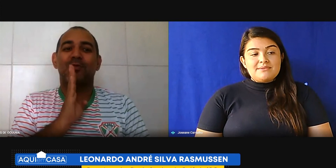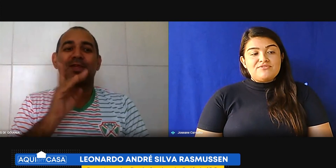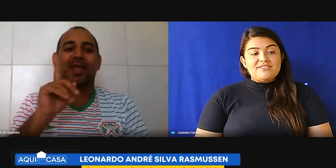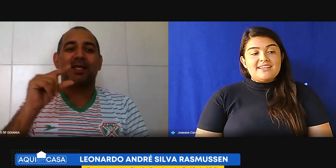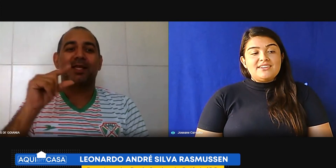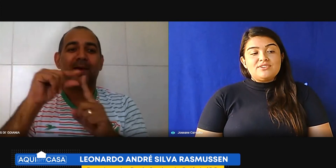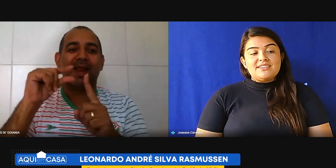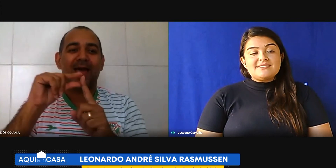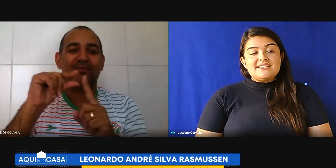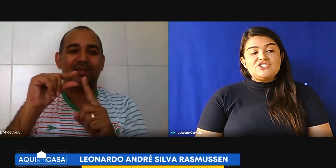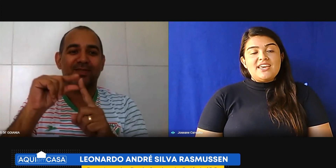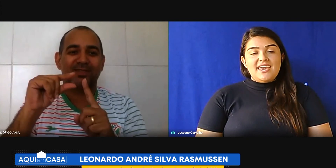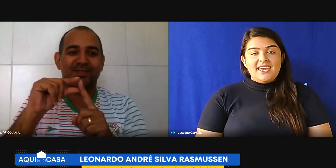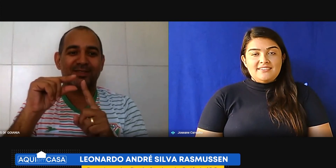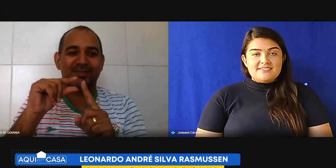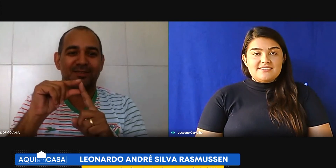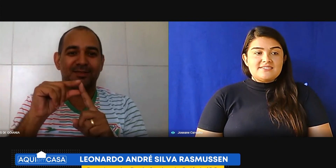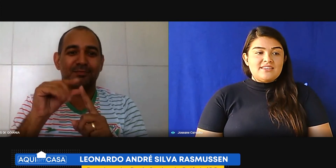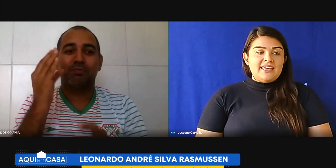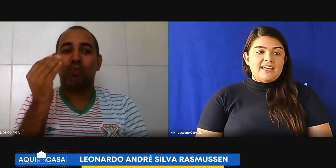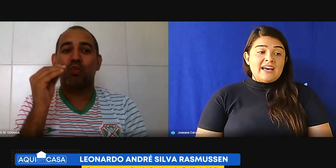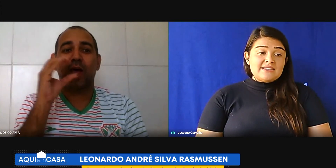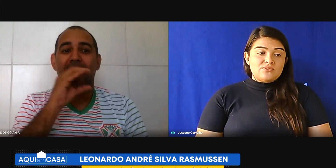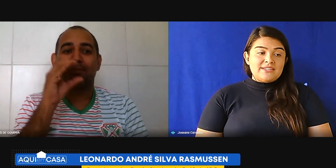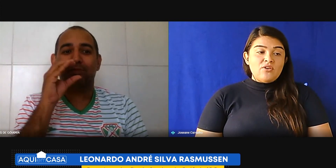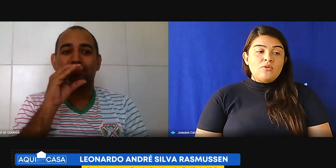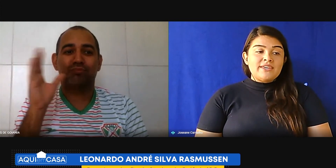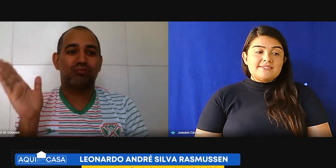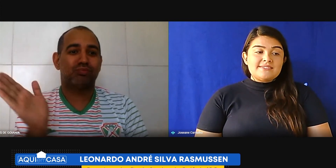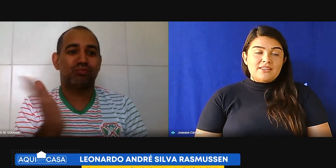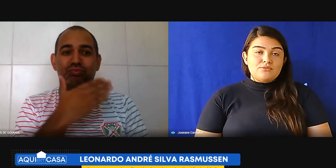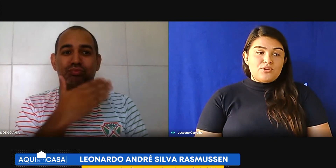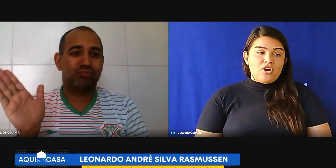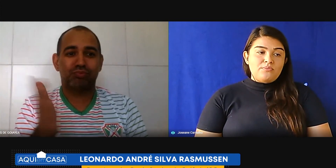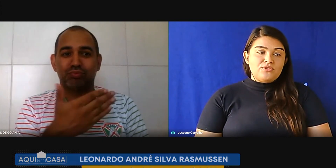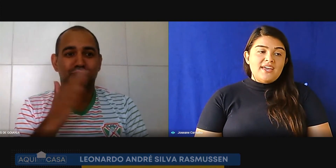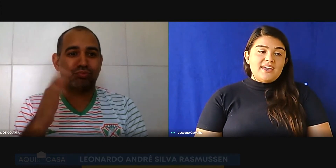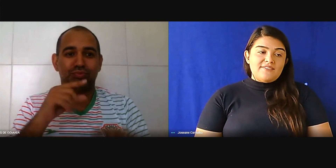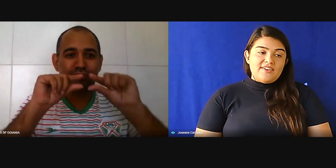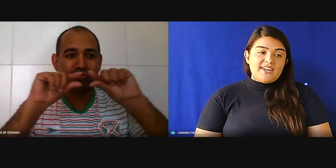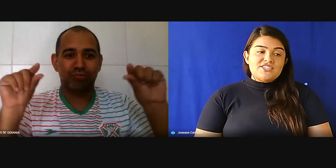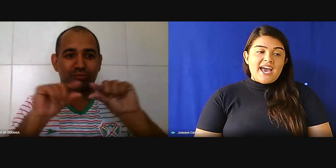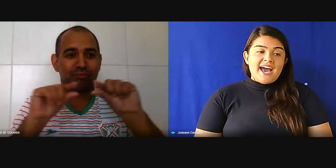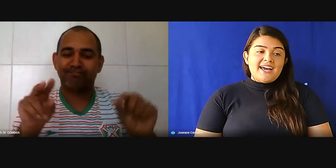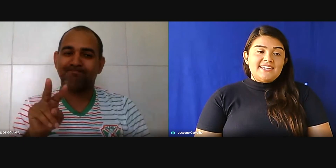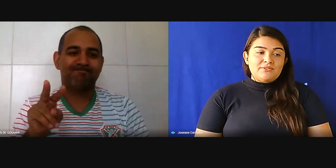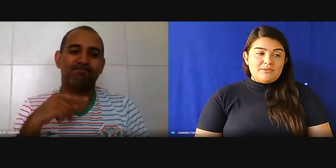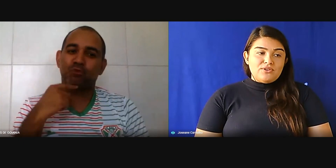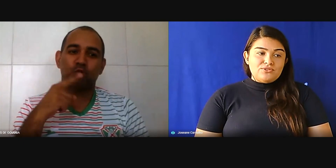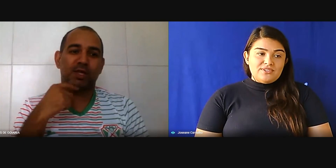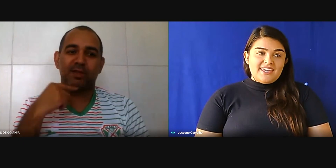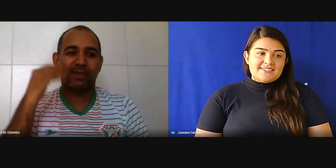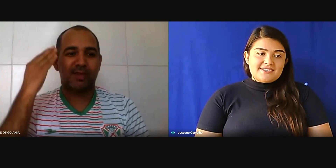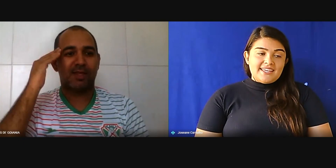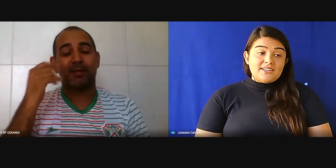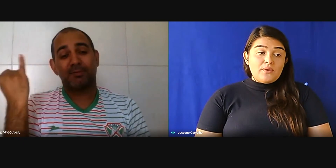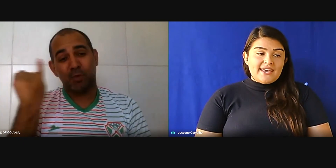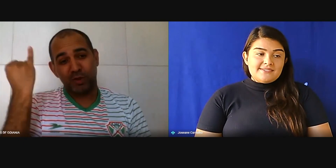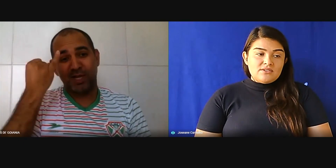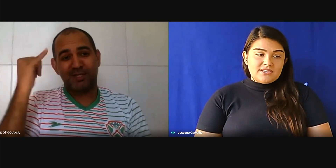por exemplo, fazer a leitura das legendas, e às vezes não têm conhecimento próprio referente à língua portuguesa, né, então esse é um